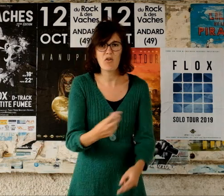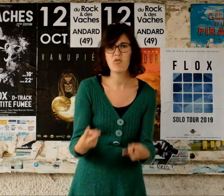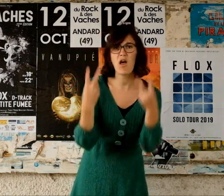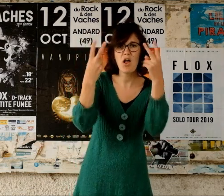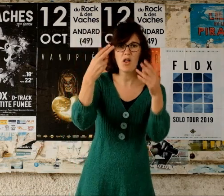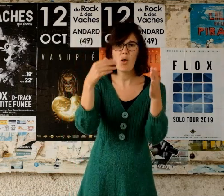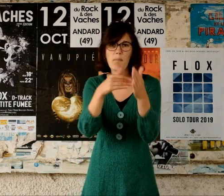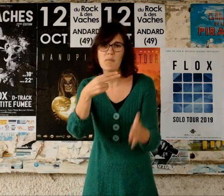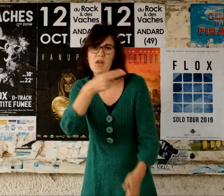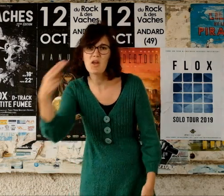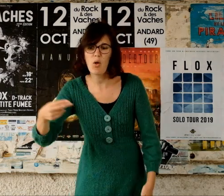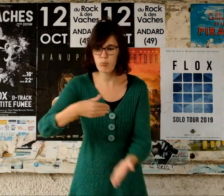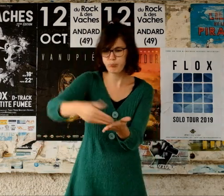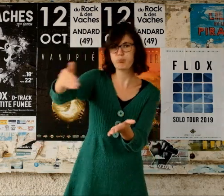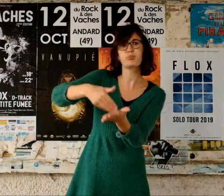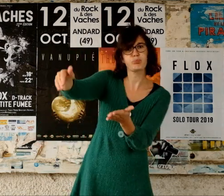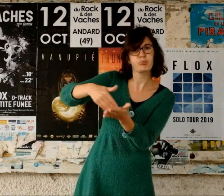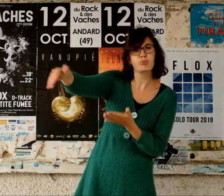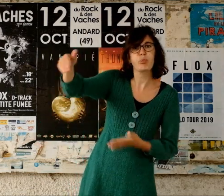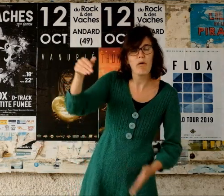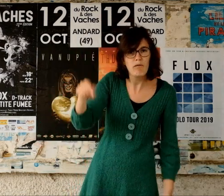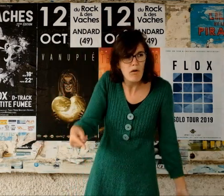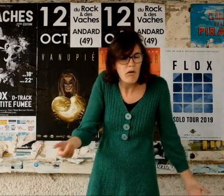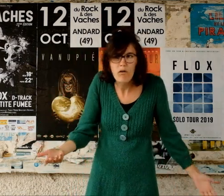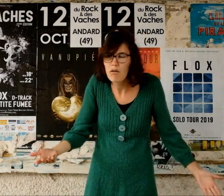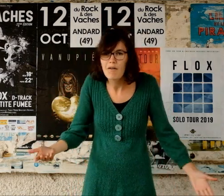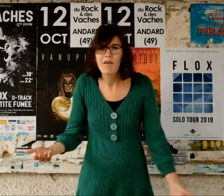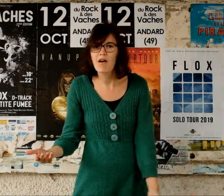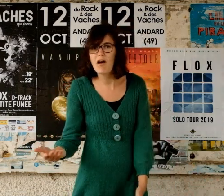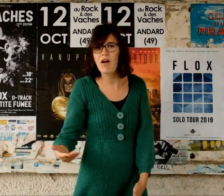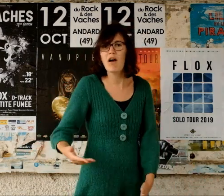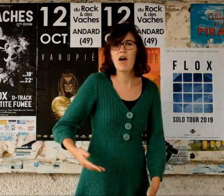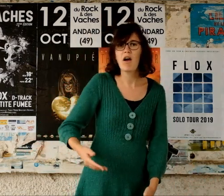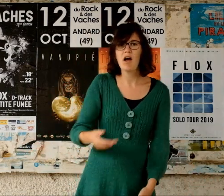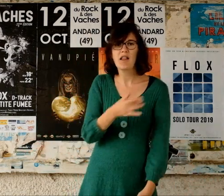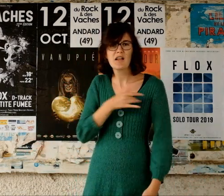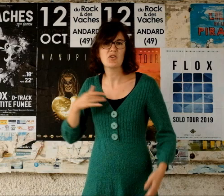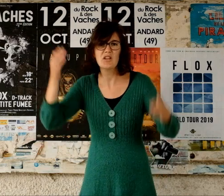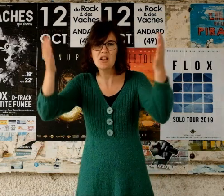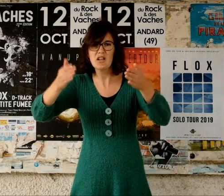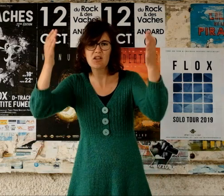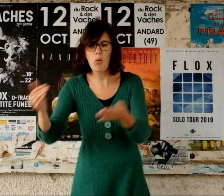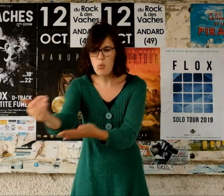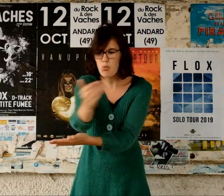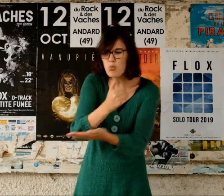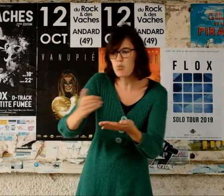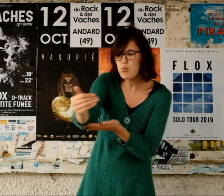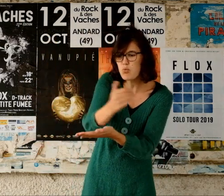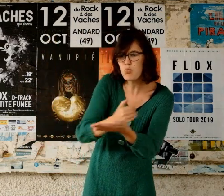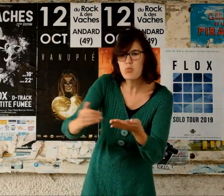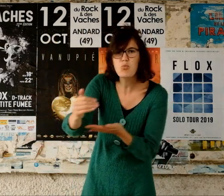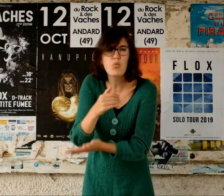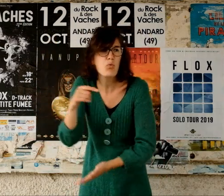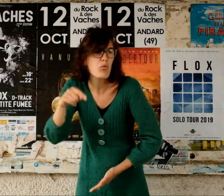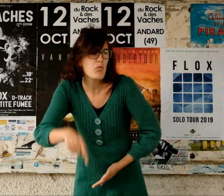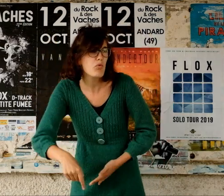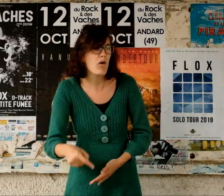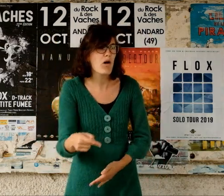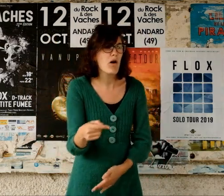infirmières à mille euros Faut que ça rapporte aux actionnaires La santé et les hôpitaux Va te faire soigner en